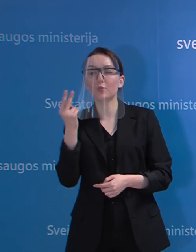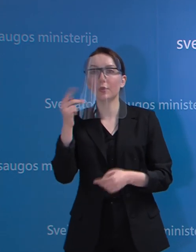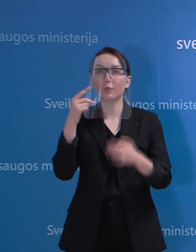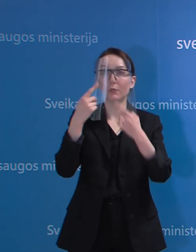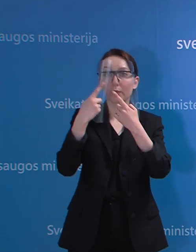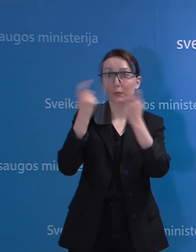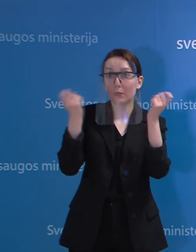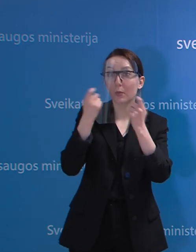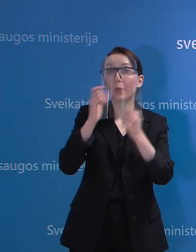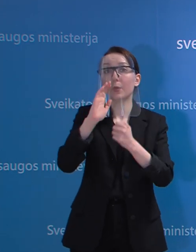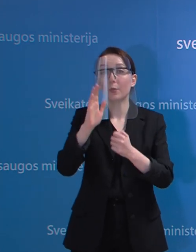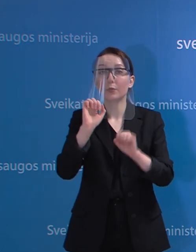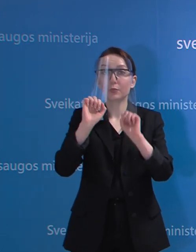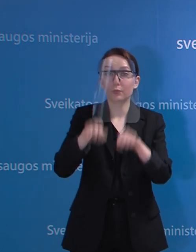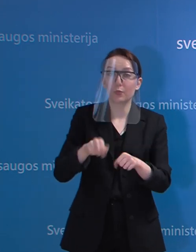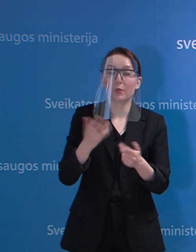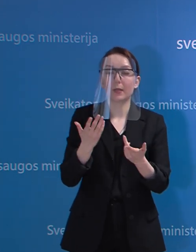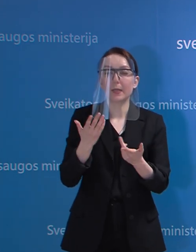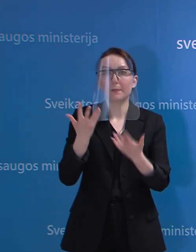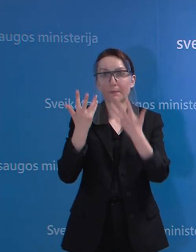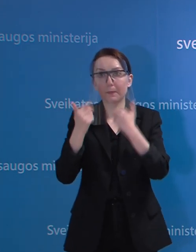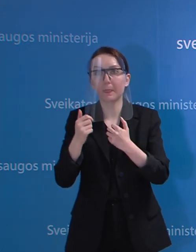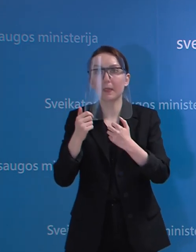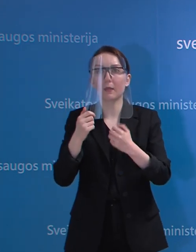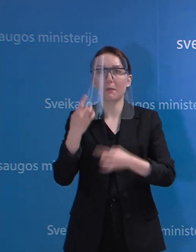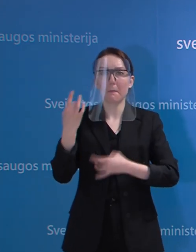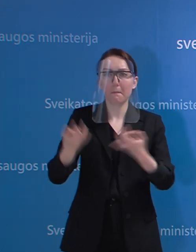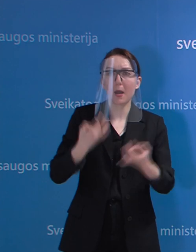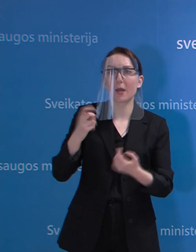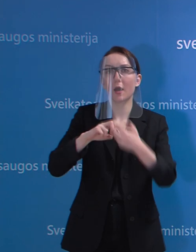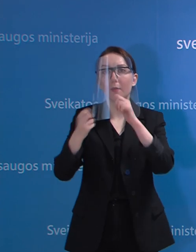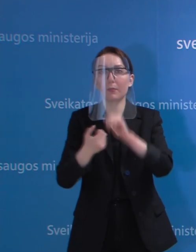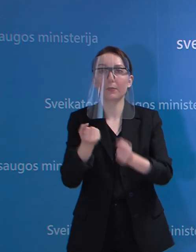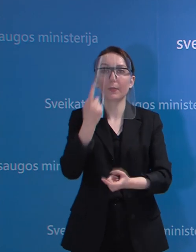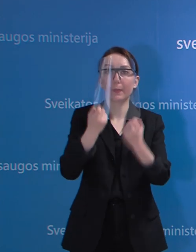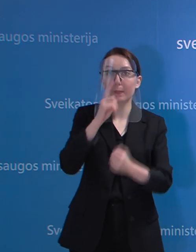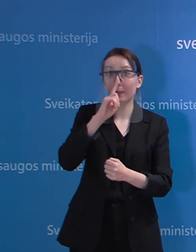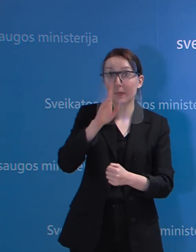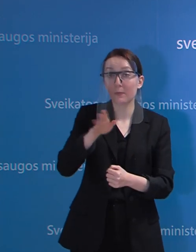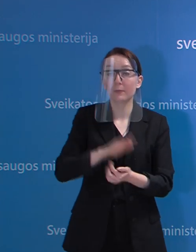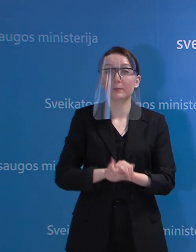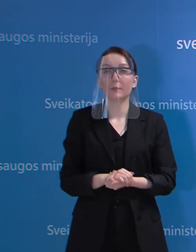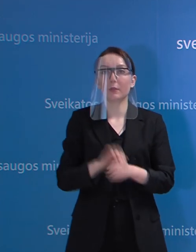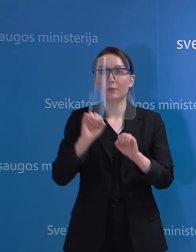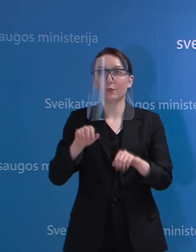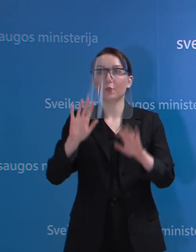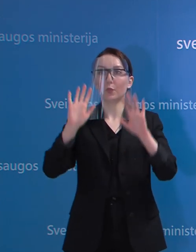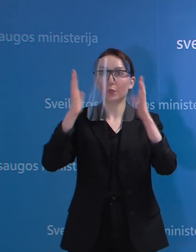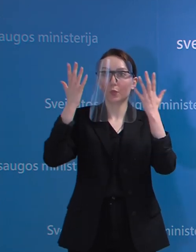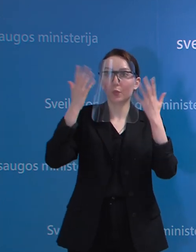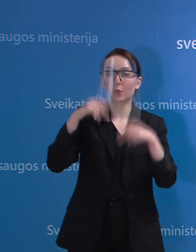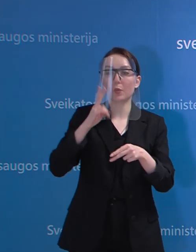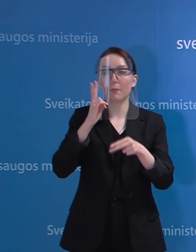ir pirmiausiai vertinsim, kiek tai gali sukelti kažkokiu problemu pačiom įstaigom, į kurias gali judėti,